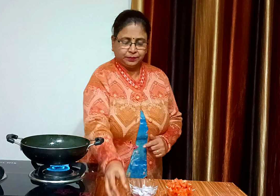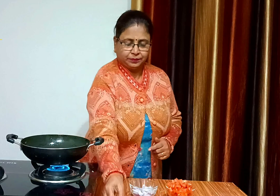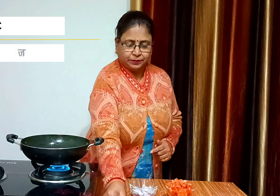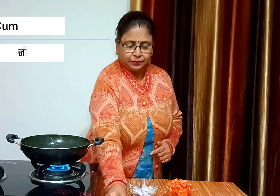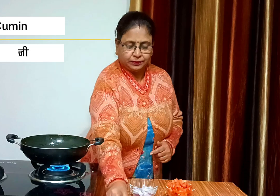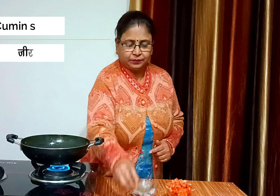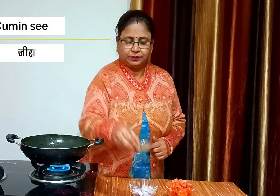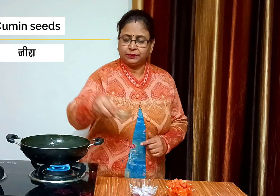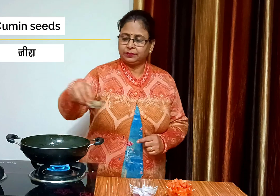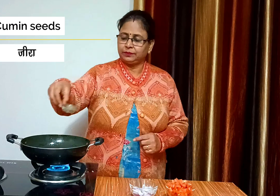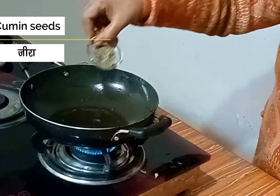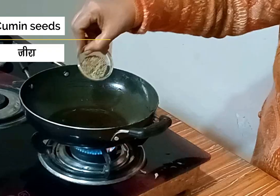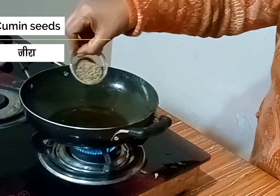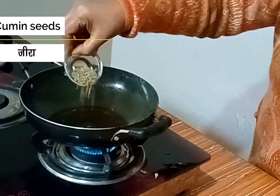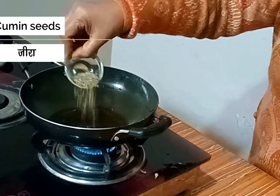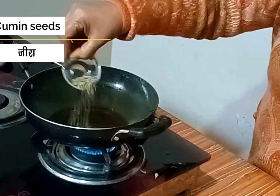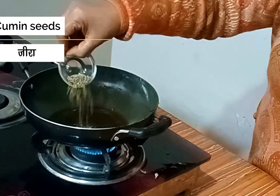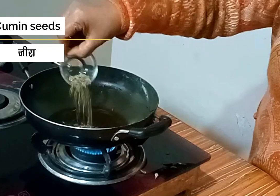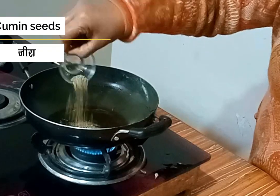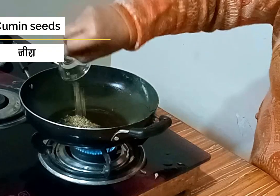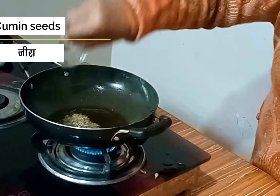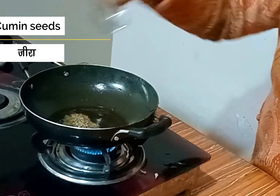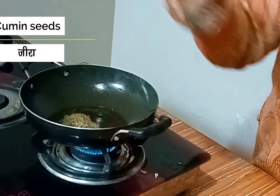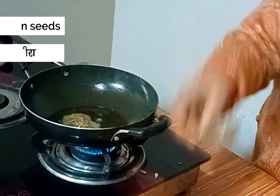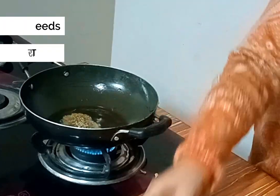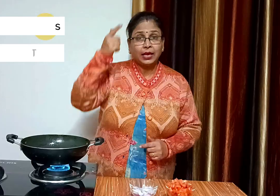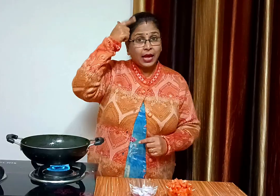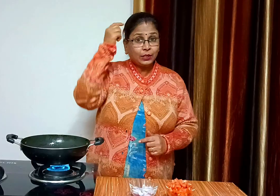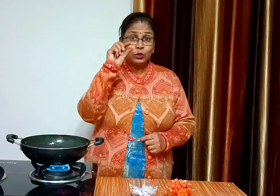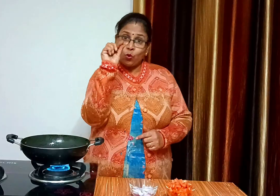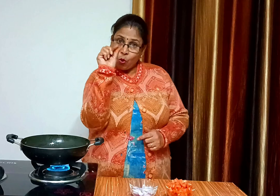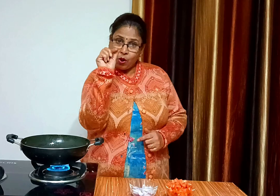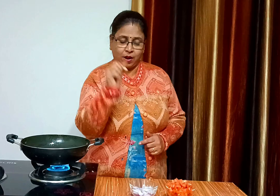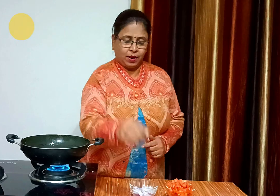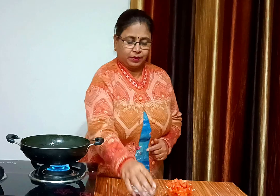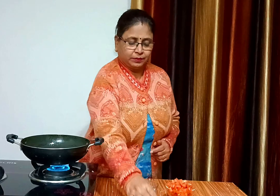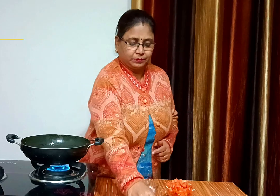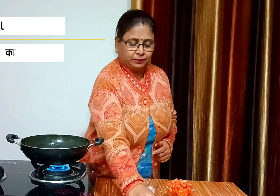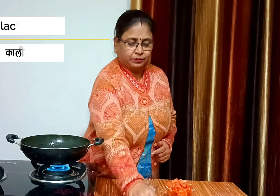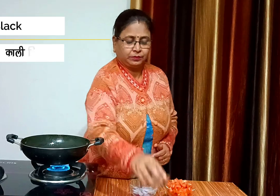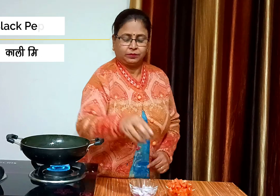अब इसमें एक चमब जीरा, चार से पास शाबूत काली मेच,